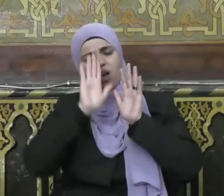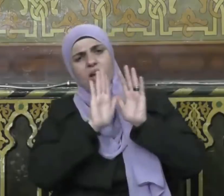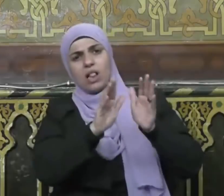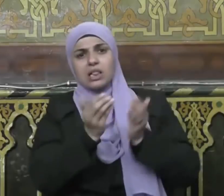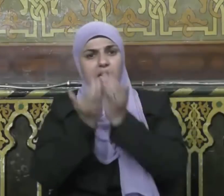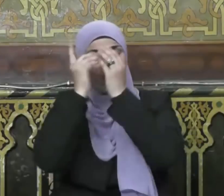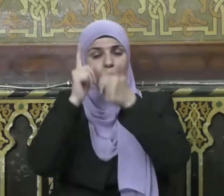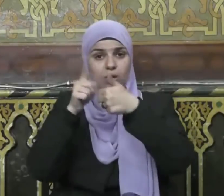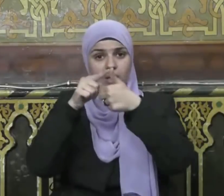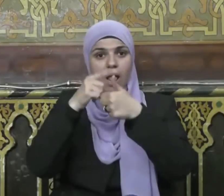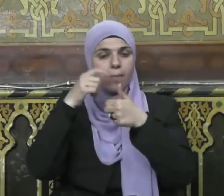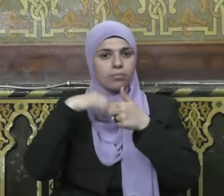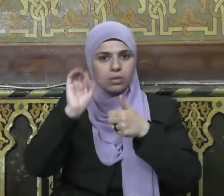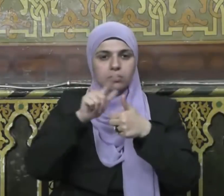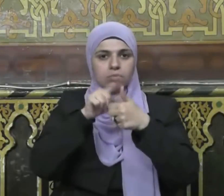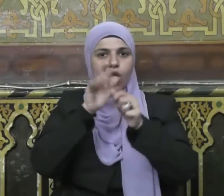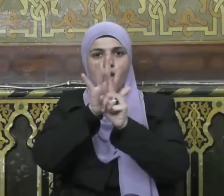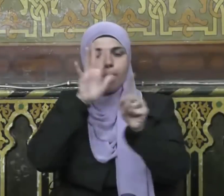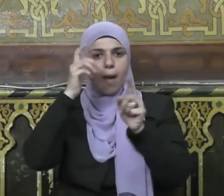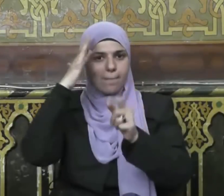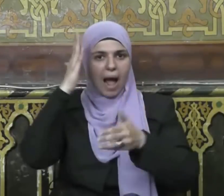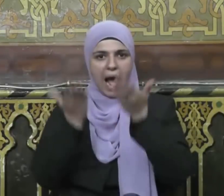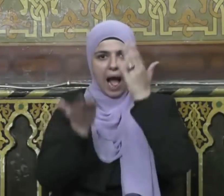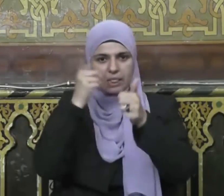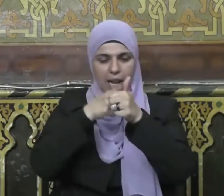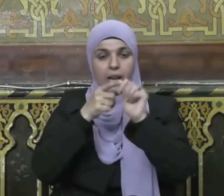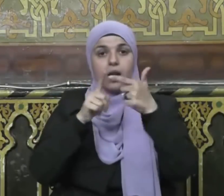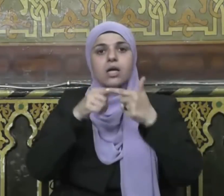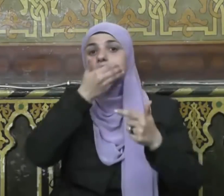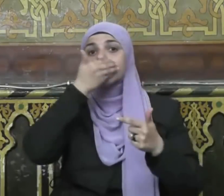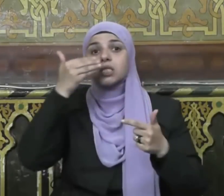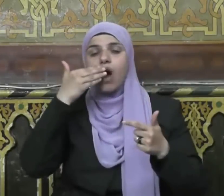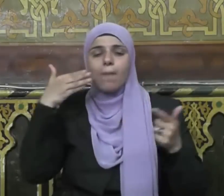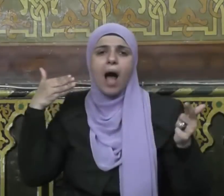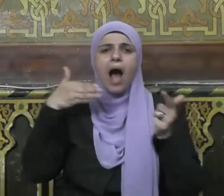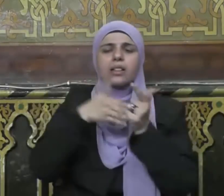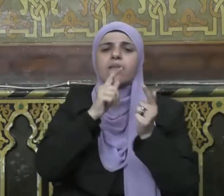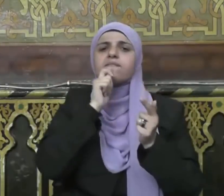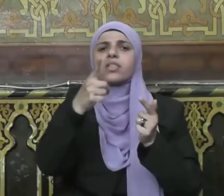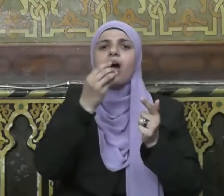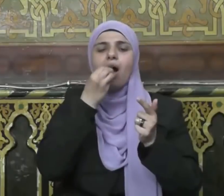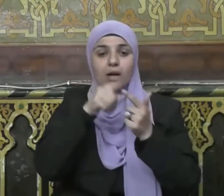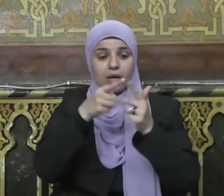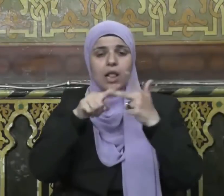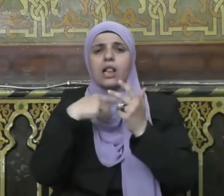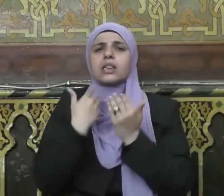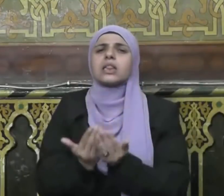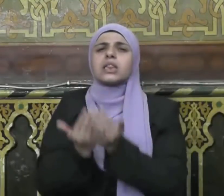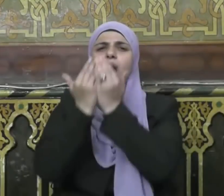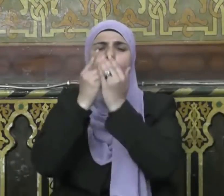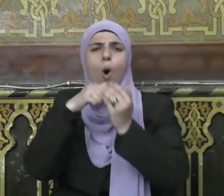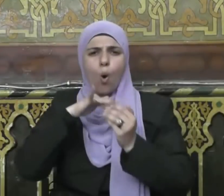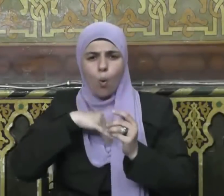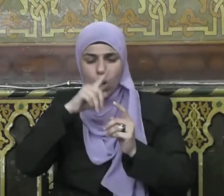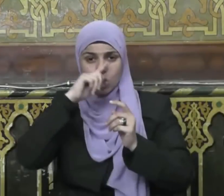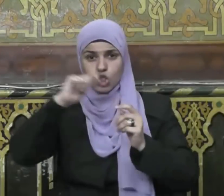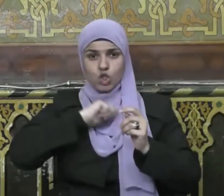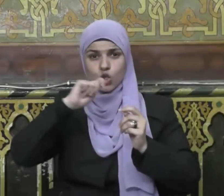الخصائص لأن الله عز وجل قد جعل رمضان شهر العتق من النار حيث يقول نبينا